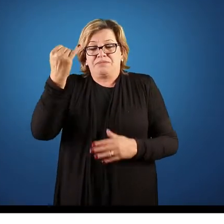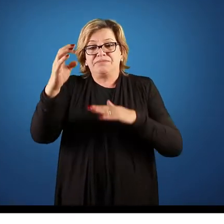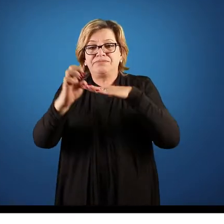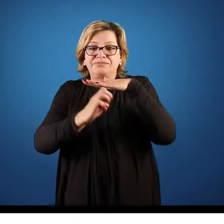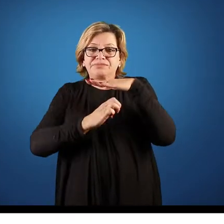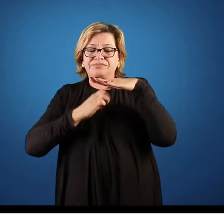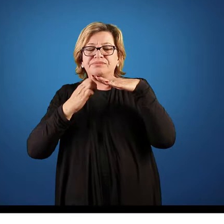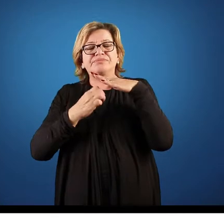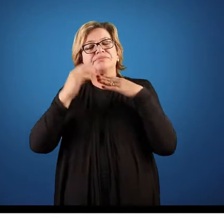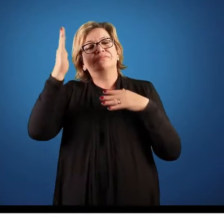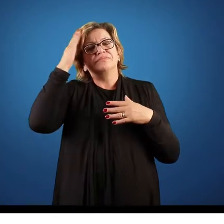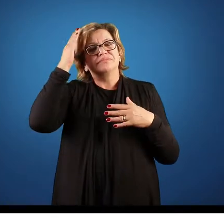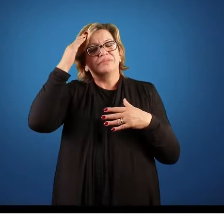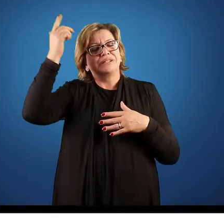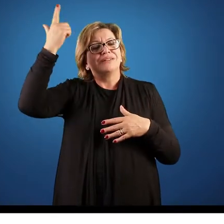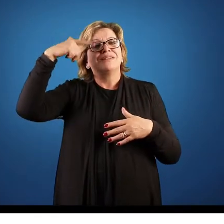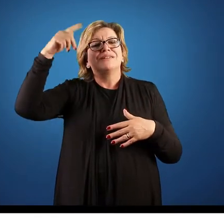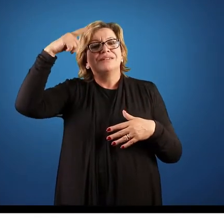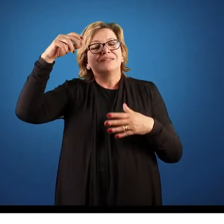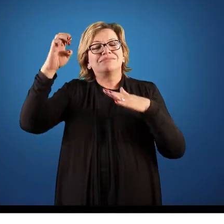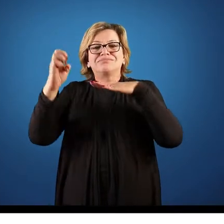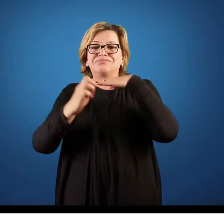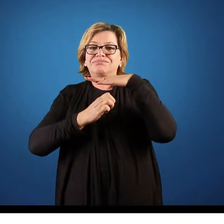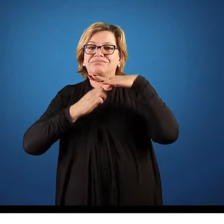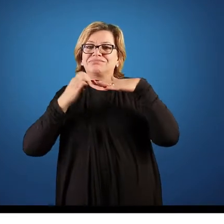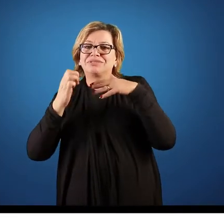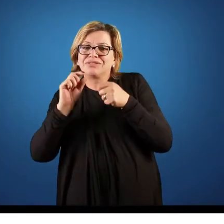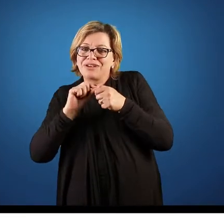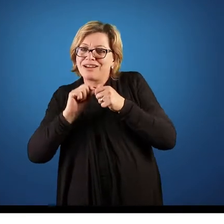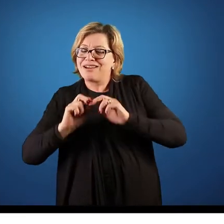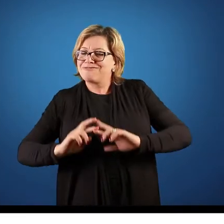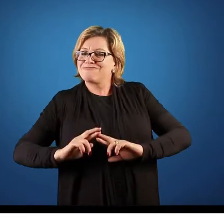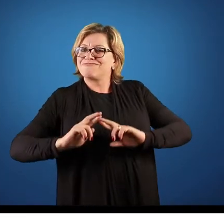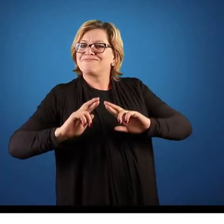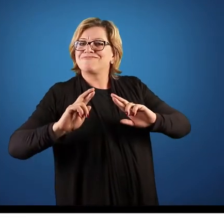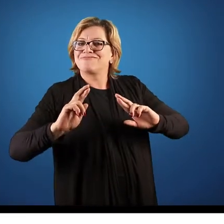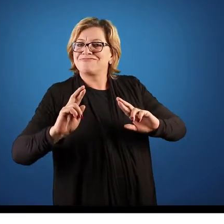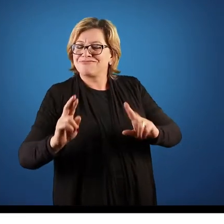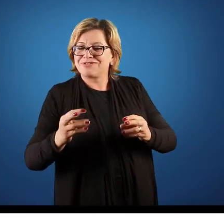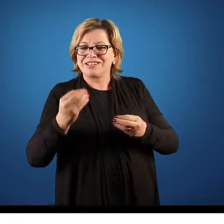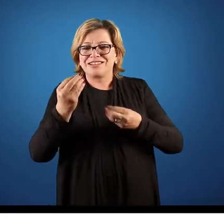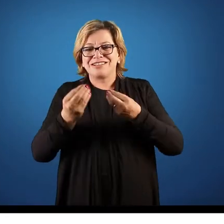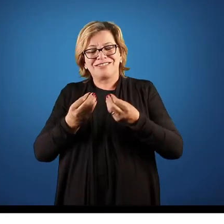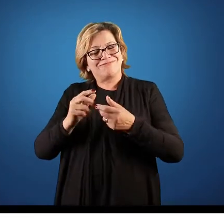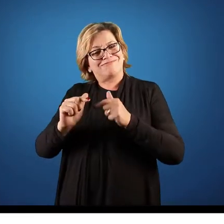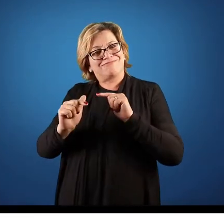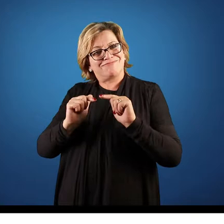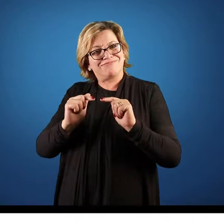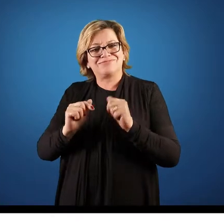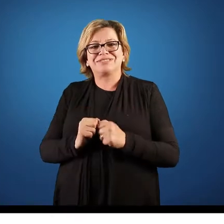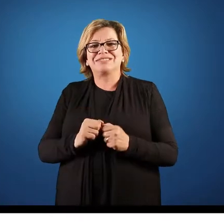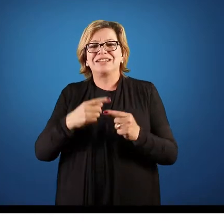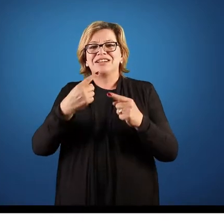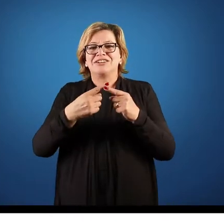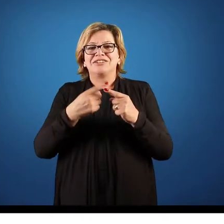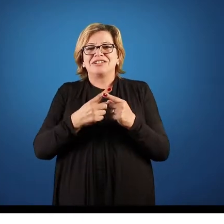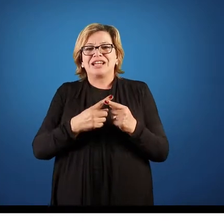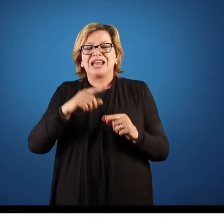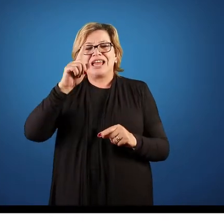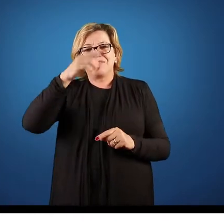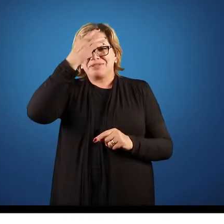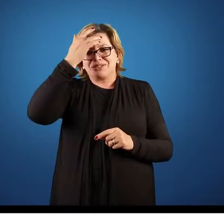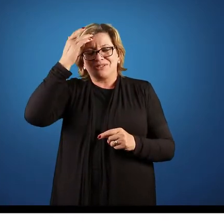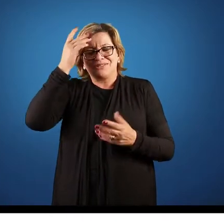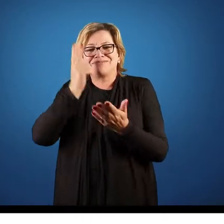Nós sabemos que um líder dentro da organização faz a diferença dentro dos processos. Por que ele faz a diferença dentro dos processos? É aquela